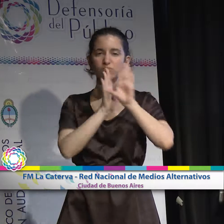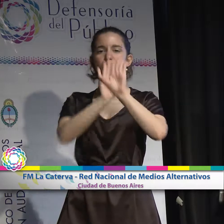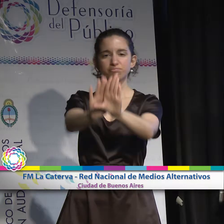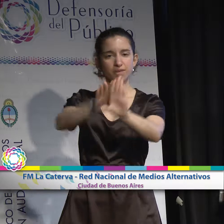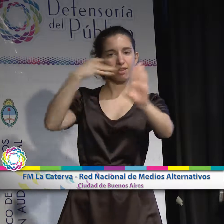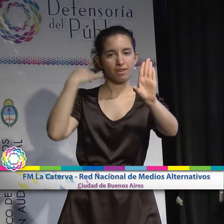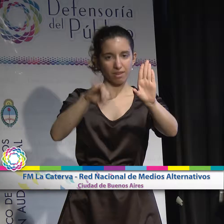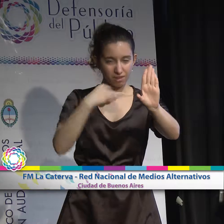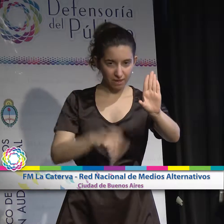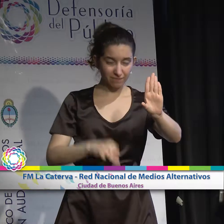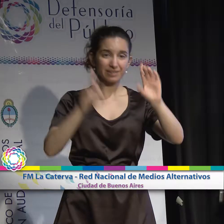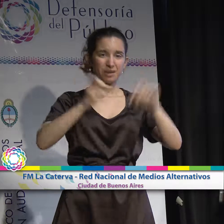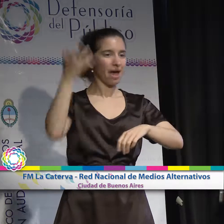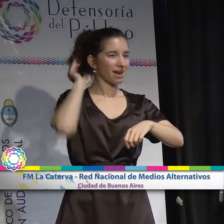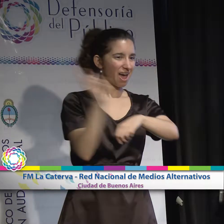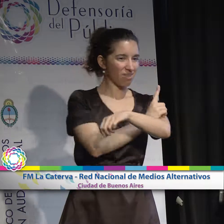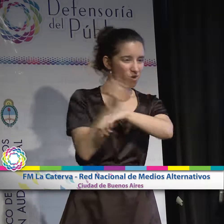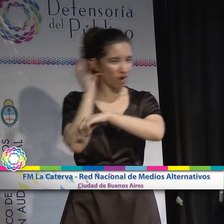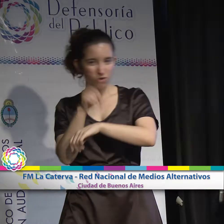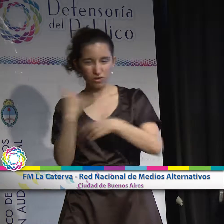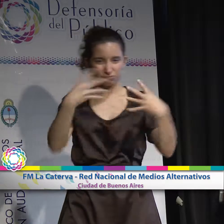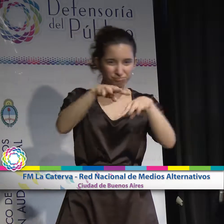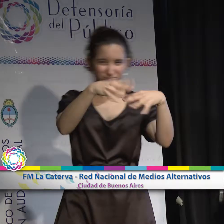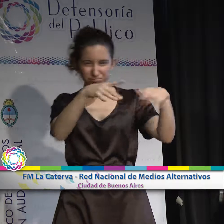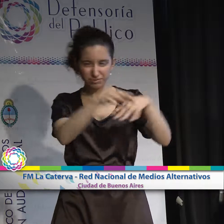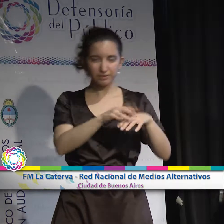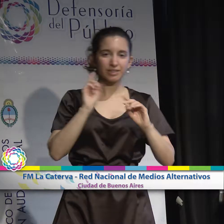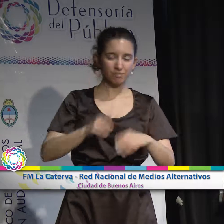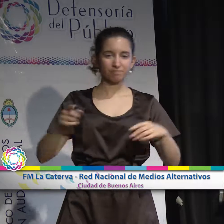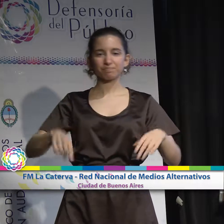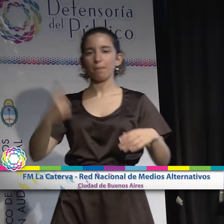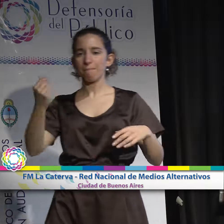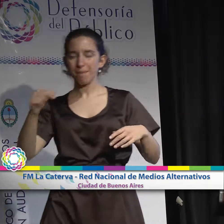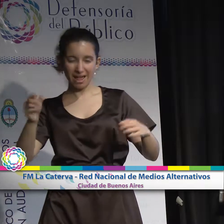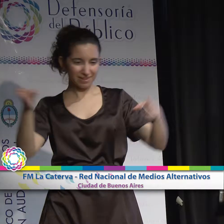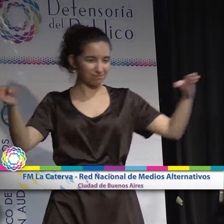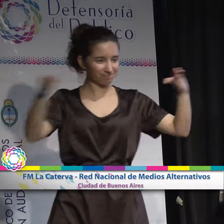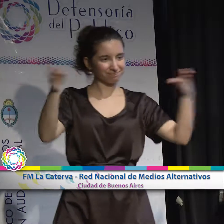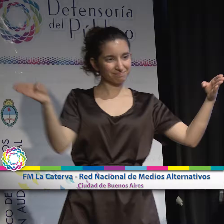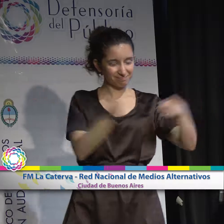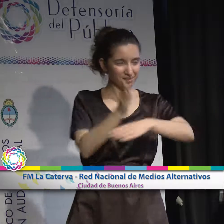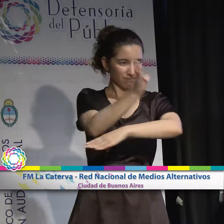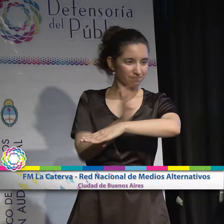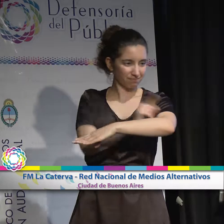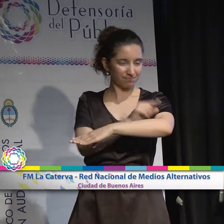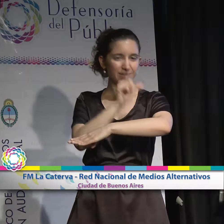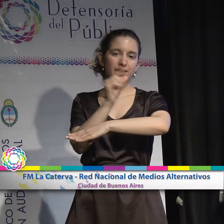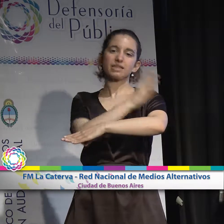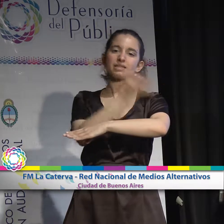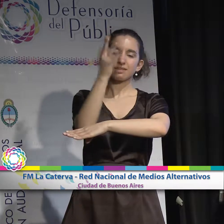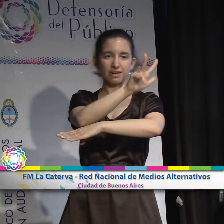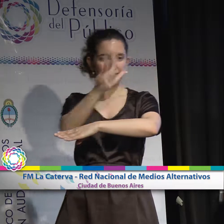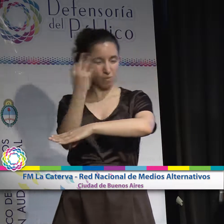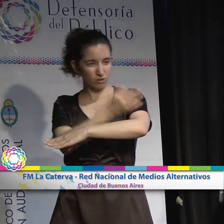avala en conflictos de interferencias, la reserva del 33% para los medios sin fines de lucro, el llamado urgente para